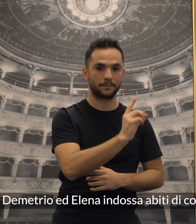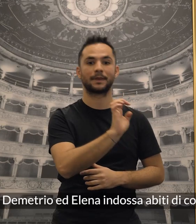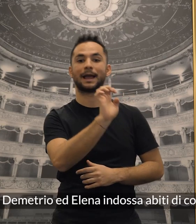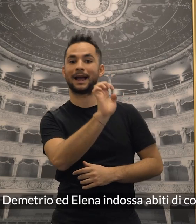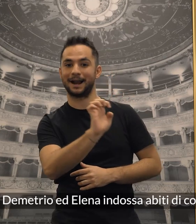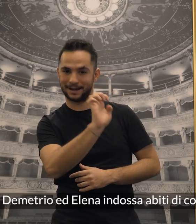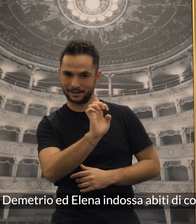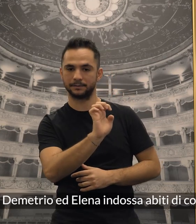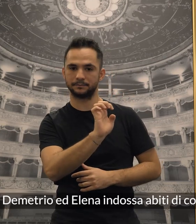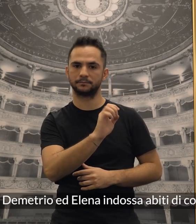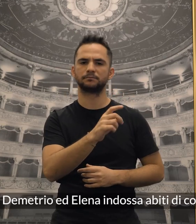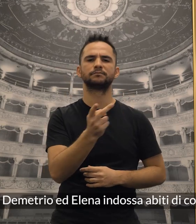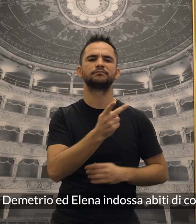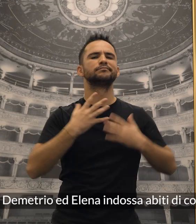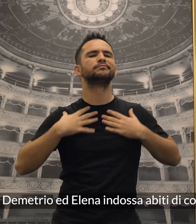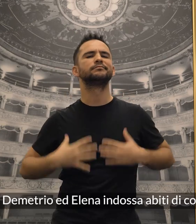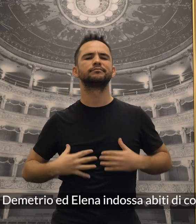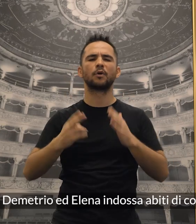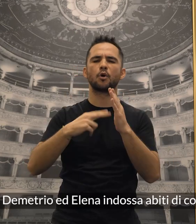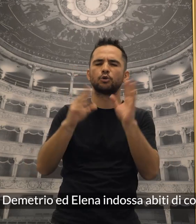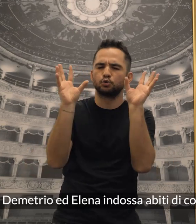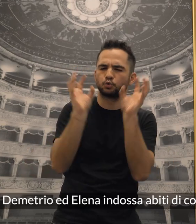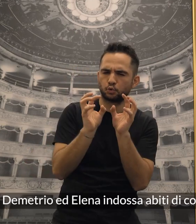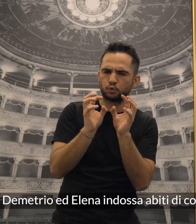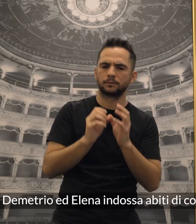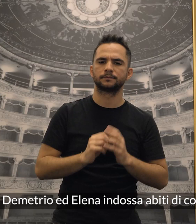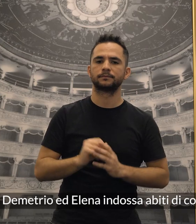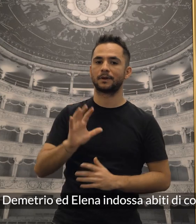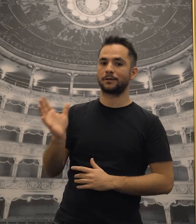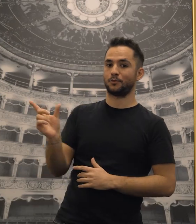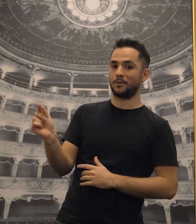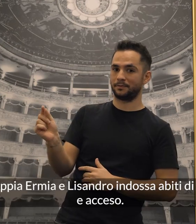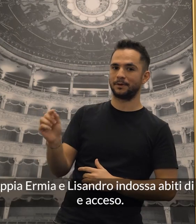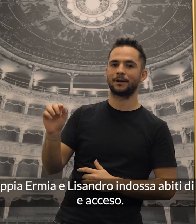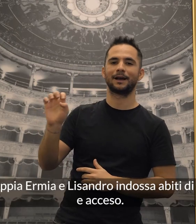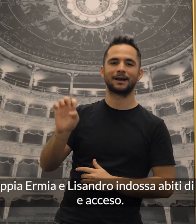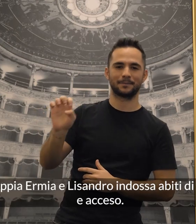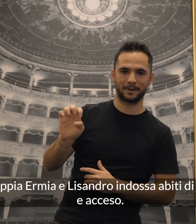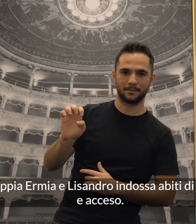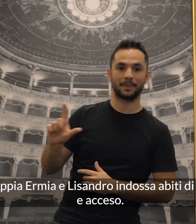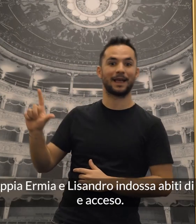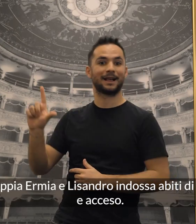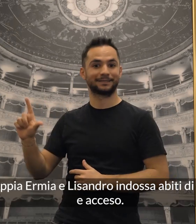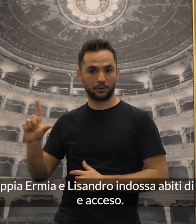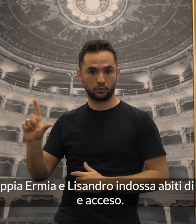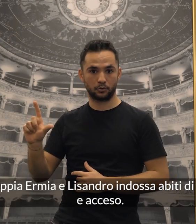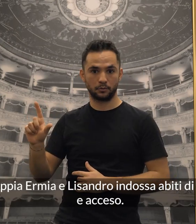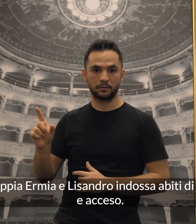Demetrio ed Elena indossa abiti di colore scuro, mentre la coppia Ermia e Lisandro